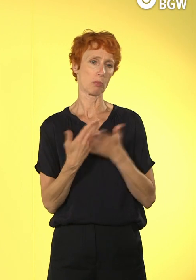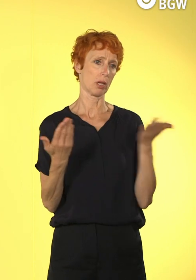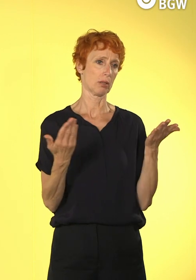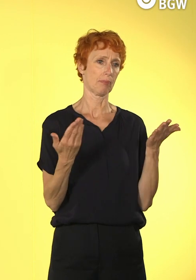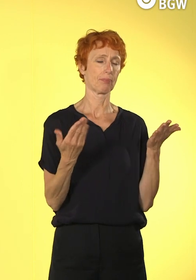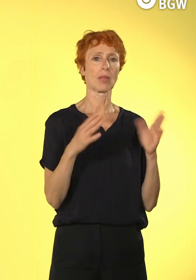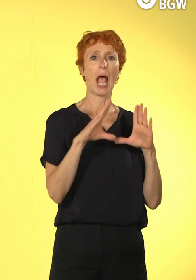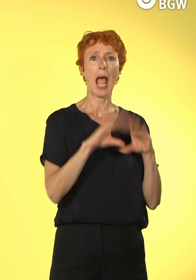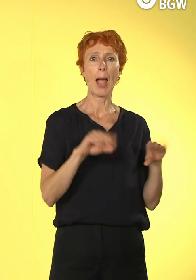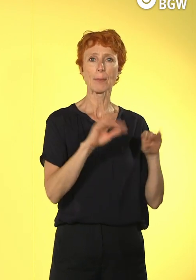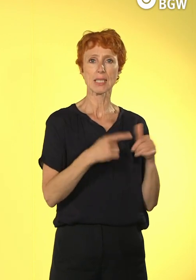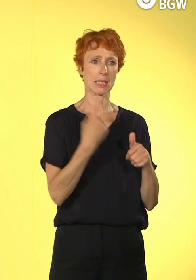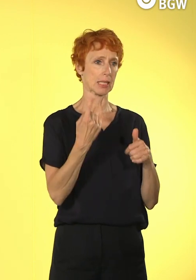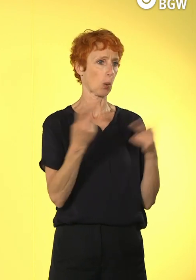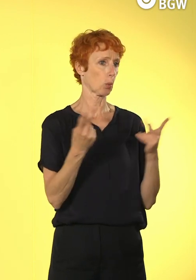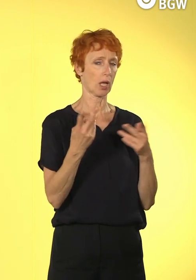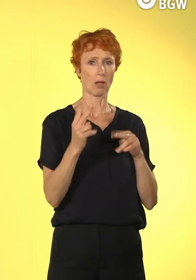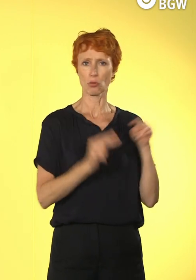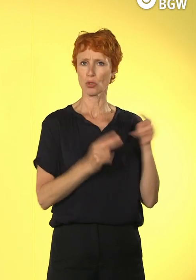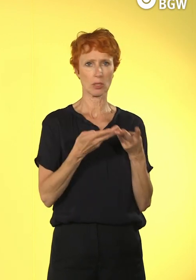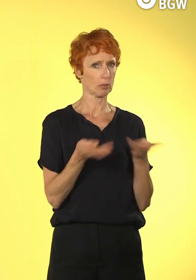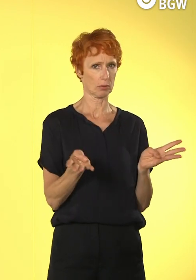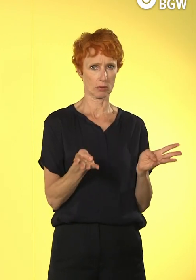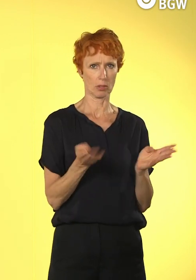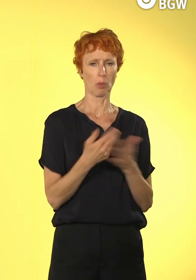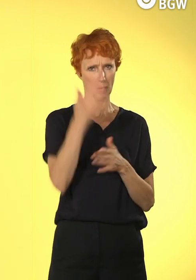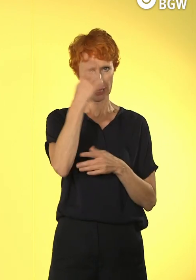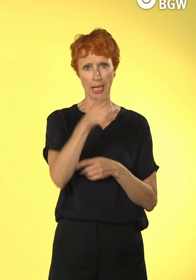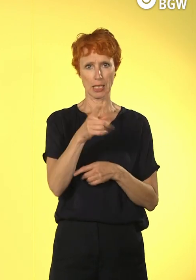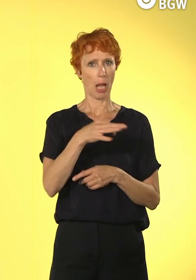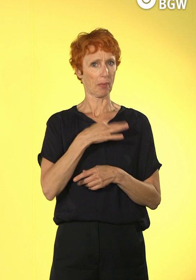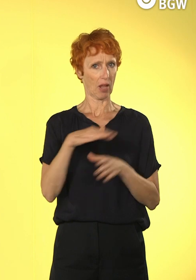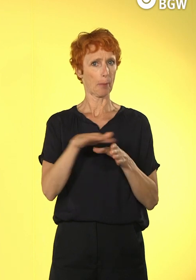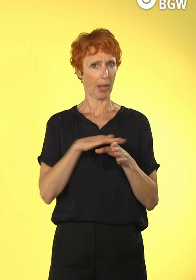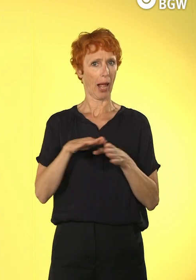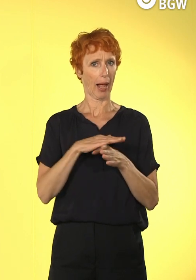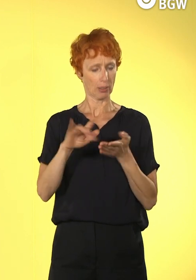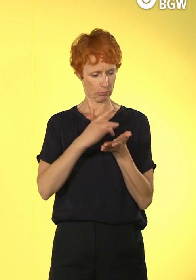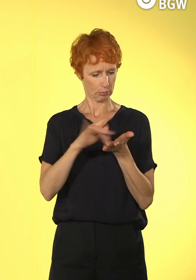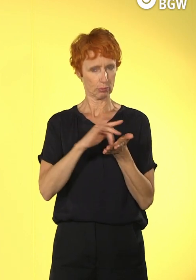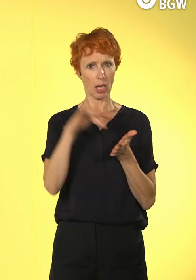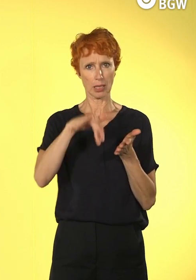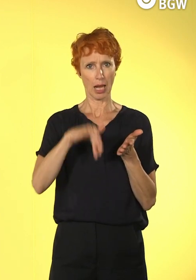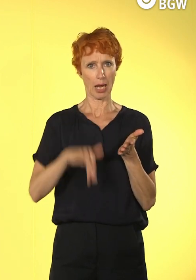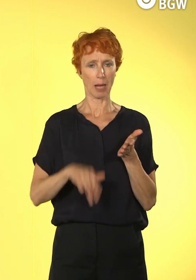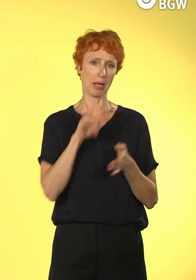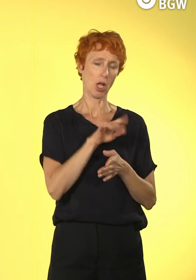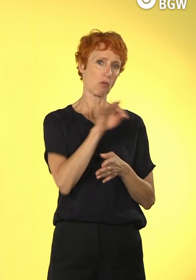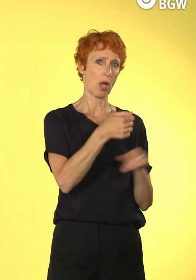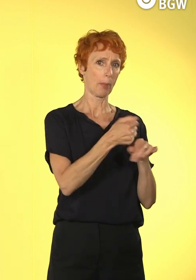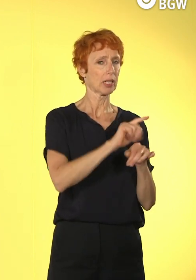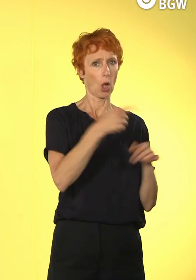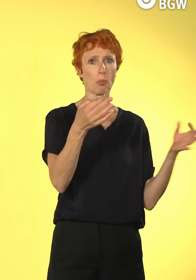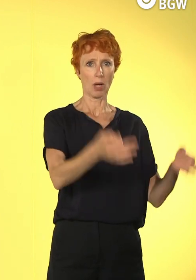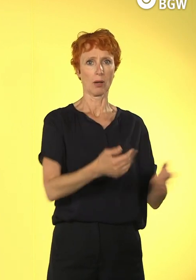Das ist natürlich was, was wir heutzutage sehr stark kennen, auch aus dem privaten Bereich. Das muss natürlich auch vorhanden sein. Und wenn ich ein ausgeprägtes